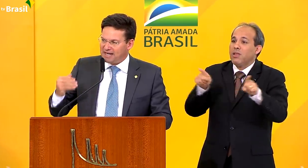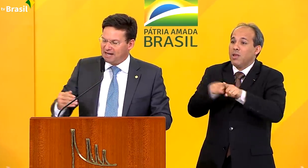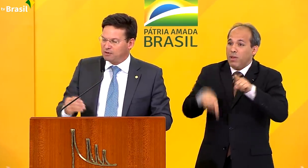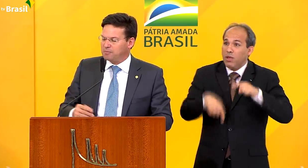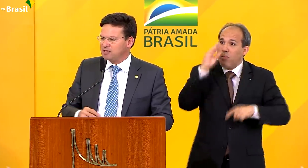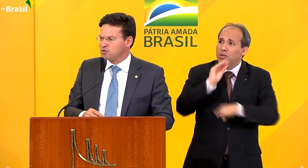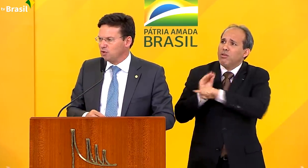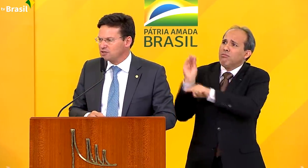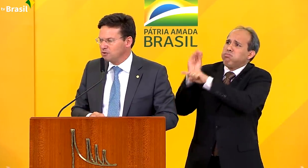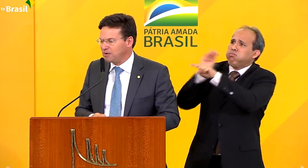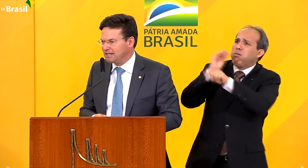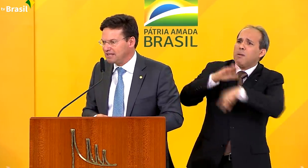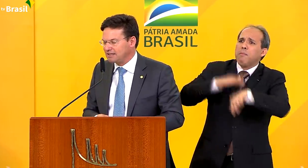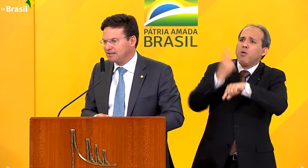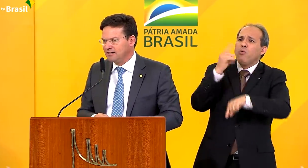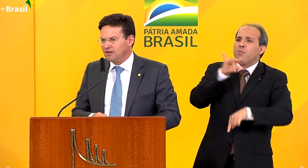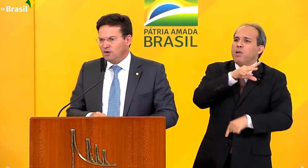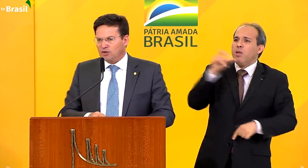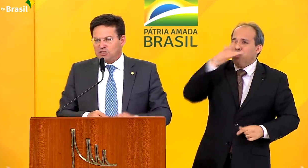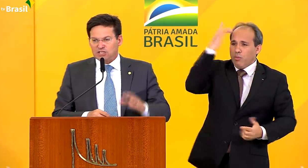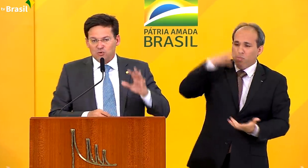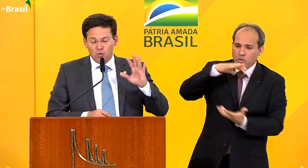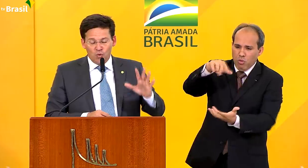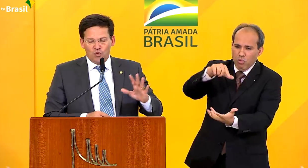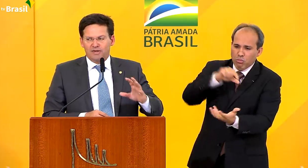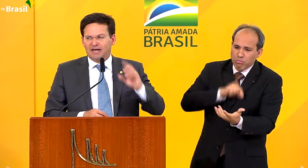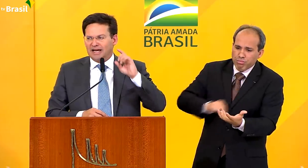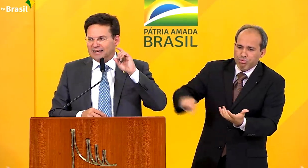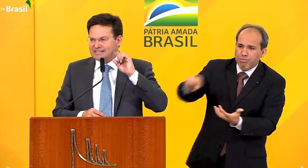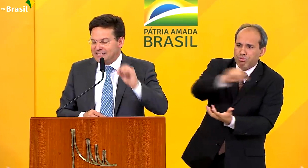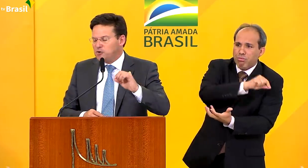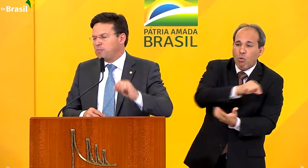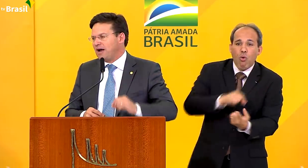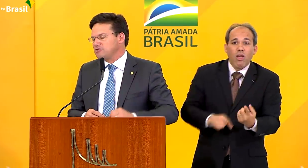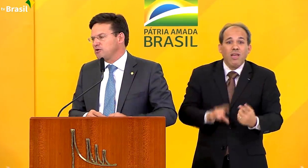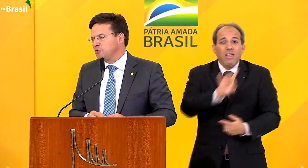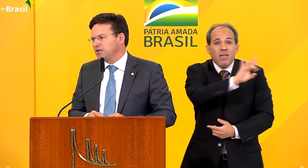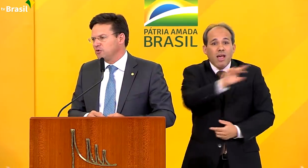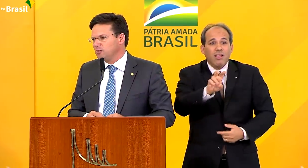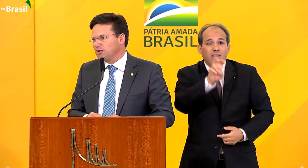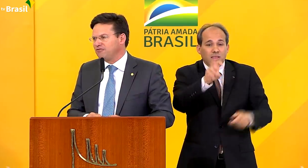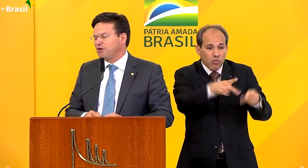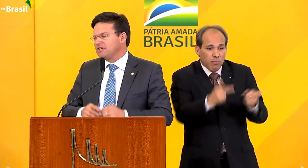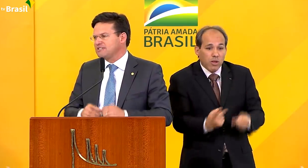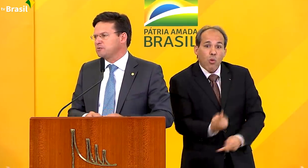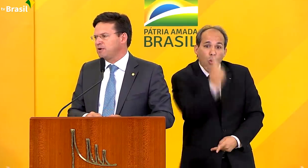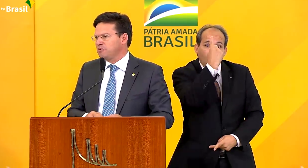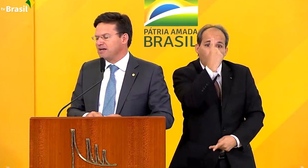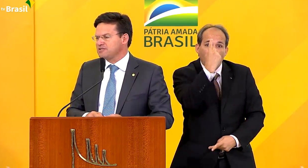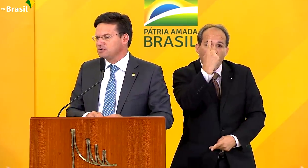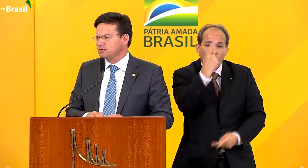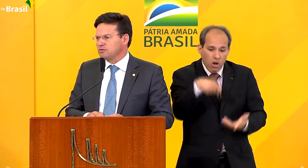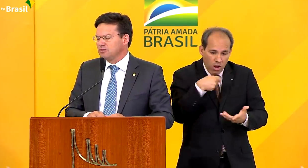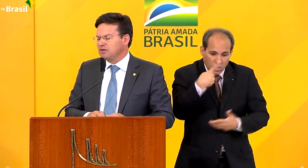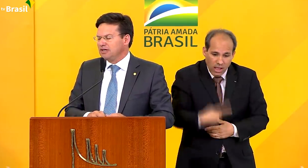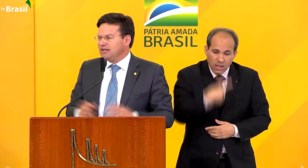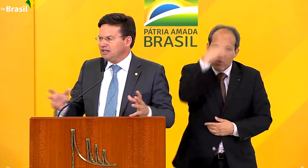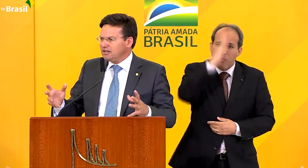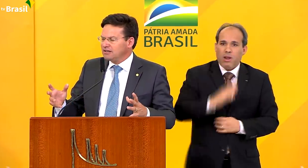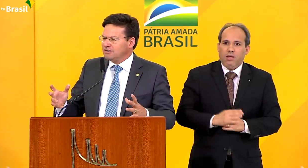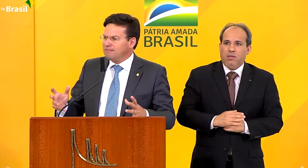de um bilhão de pessoas do planeta. Um em cada cinco pratos de comida no mundo é fornecido pelo Brasil.